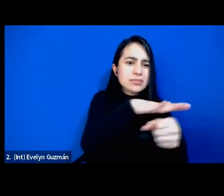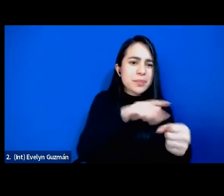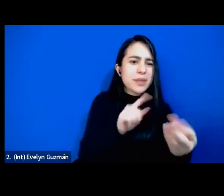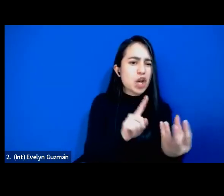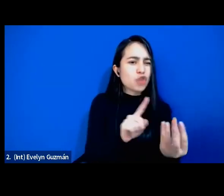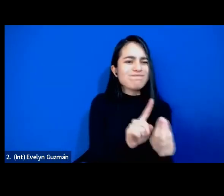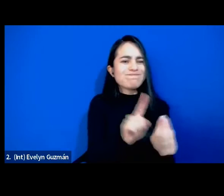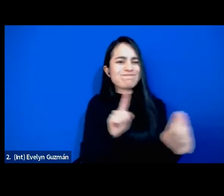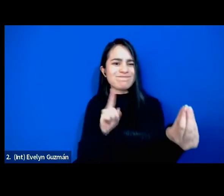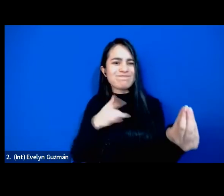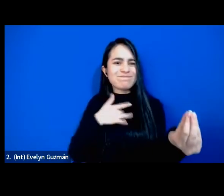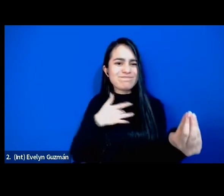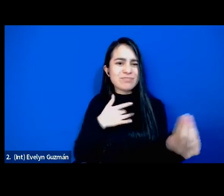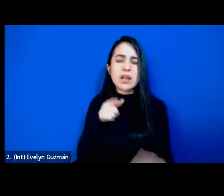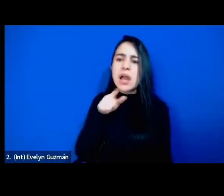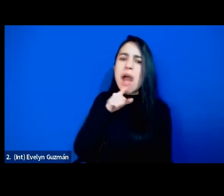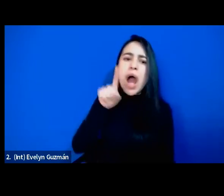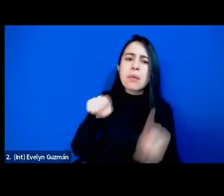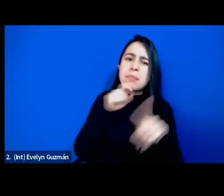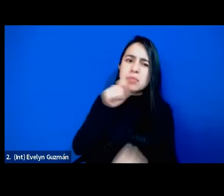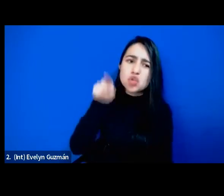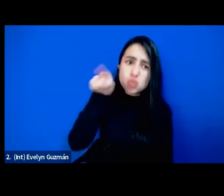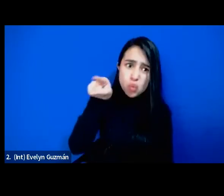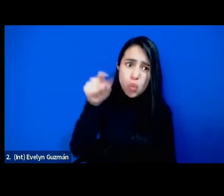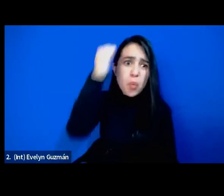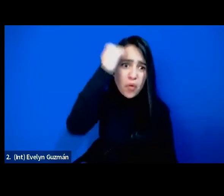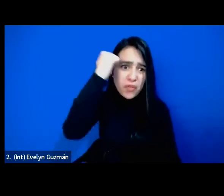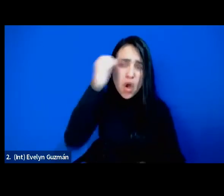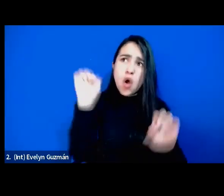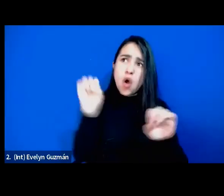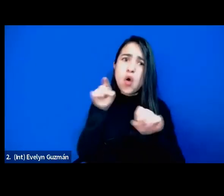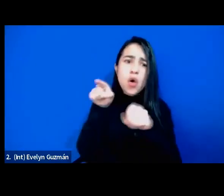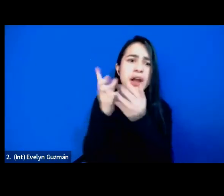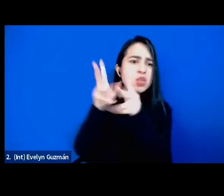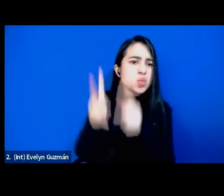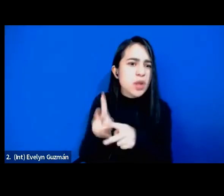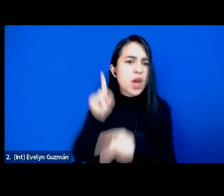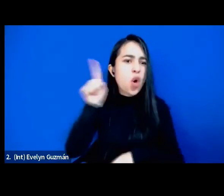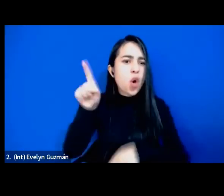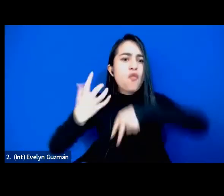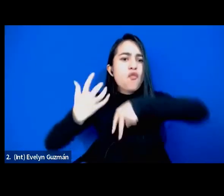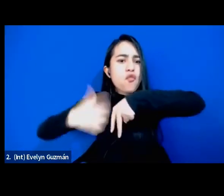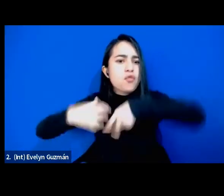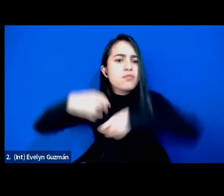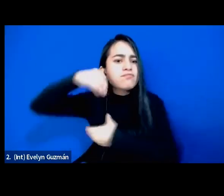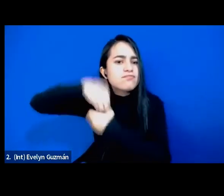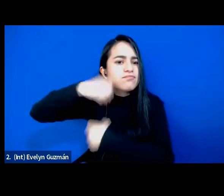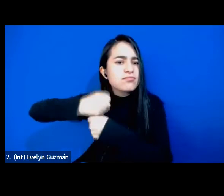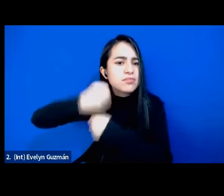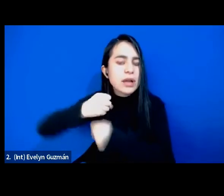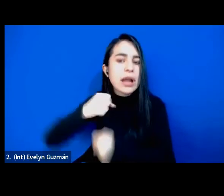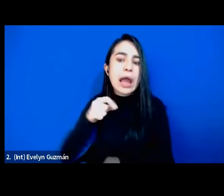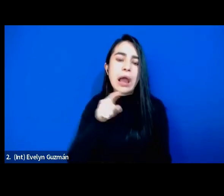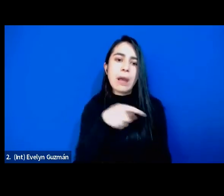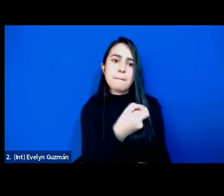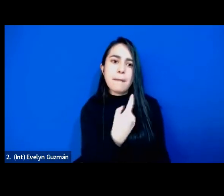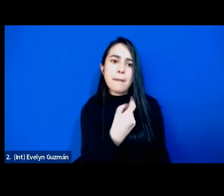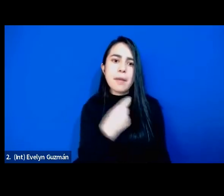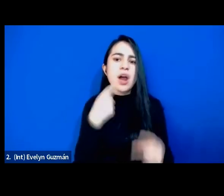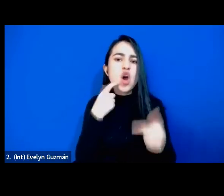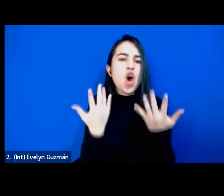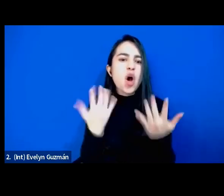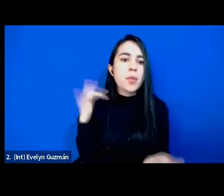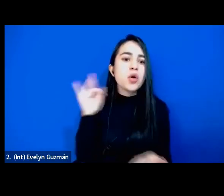tú? ¿Es profesora? ¿Es estudiante? ¿Es funcionaria? ¿Qué es tú? Siempre hay una cuestión